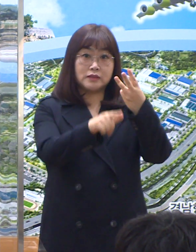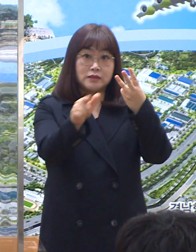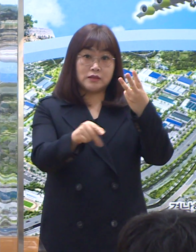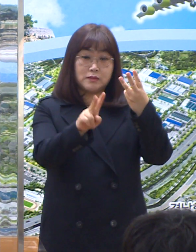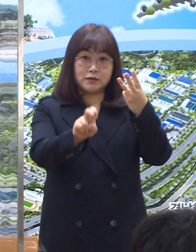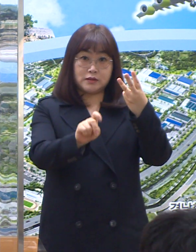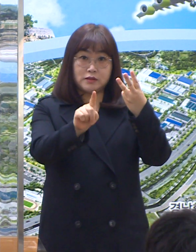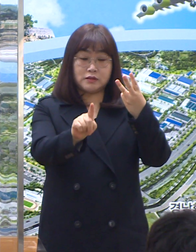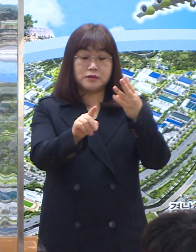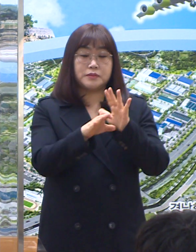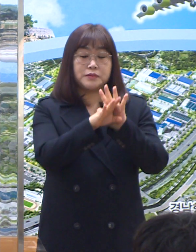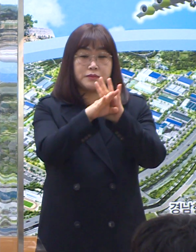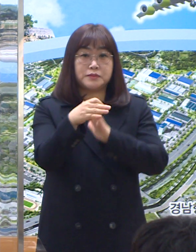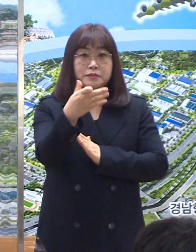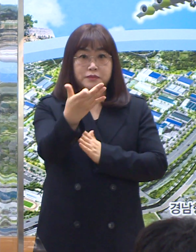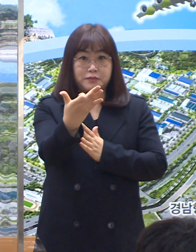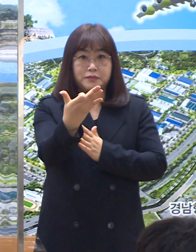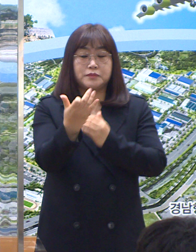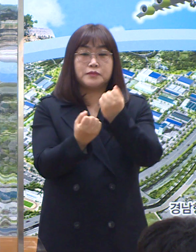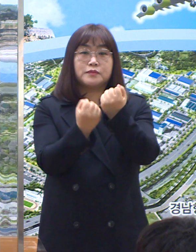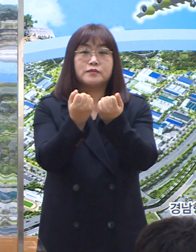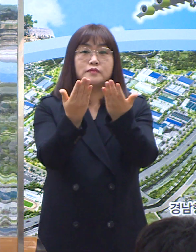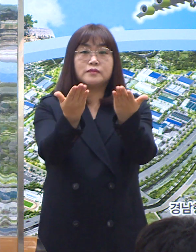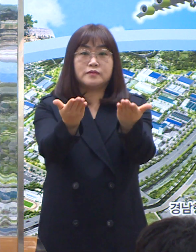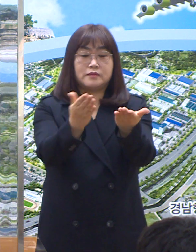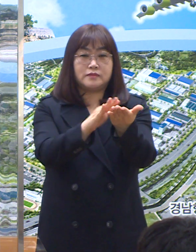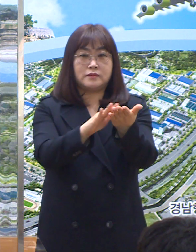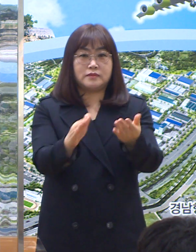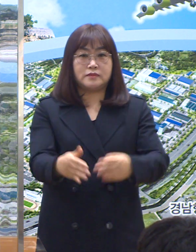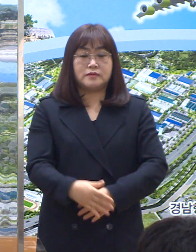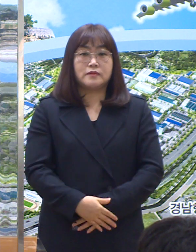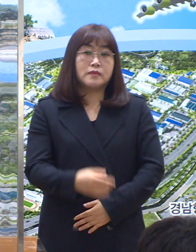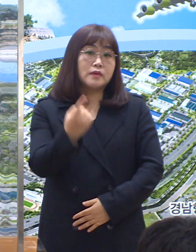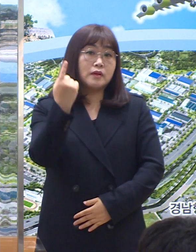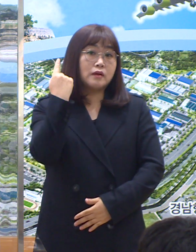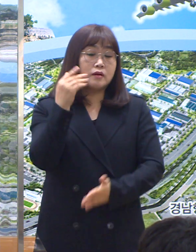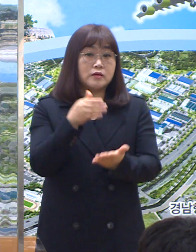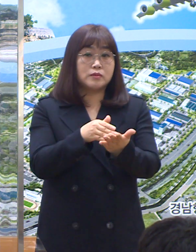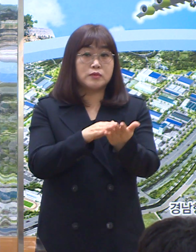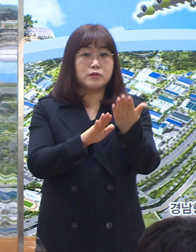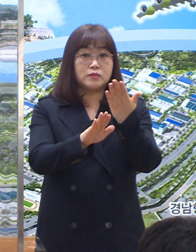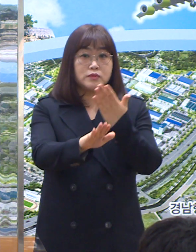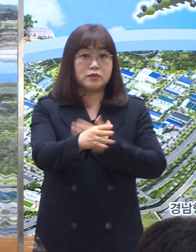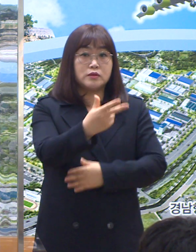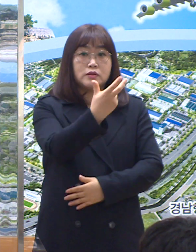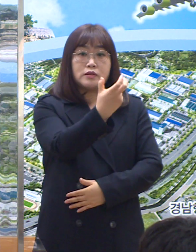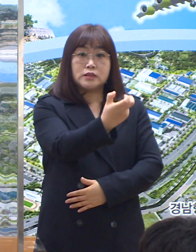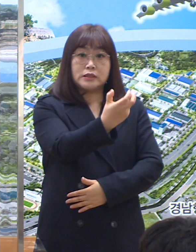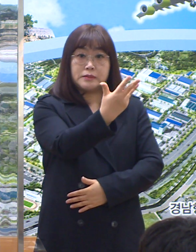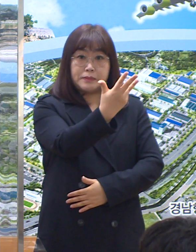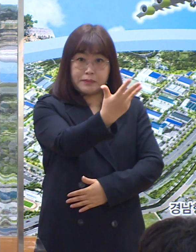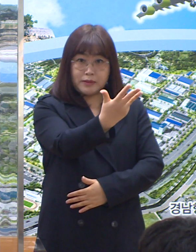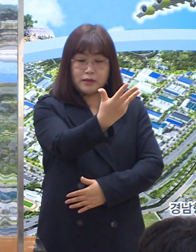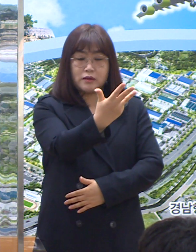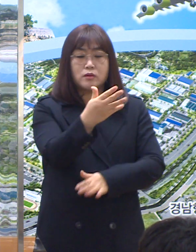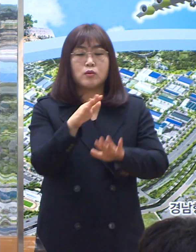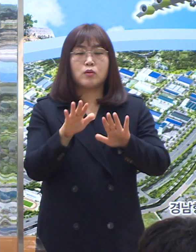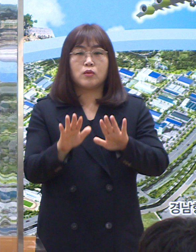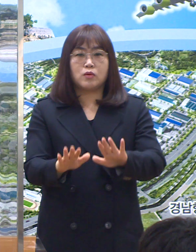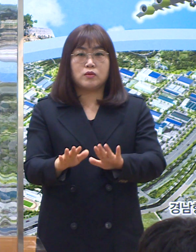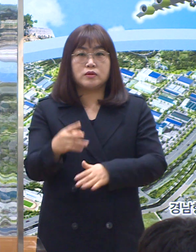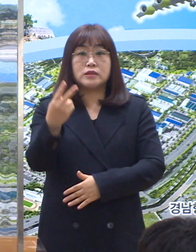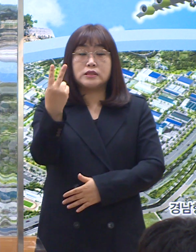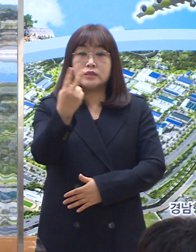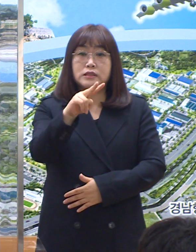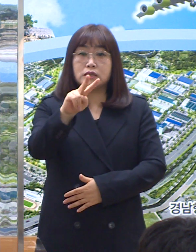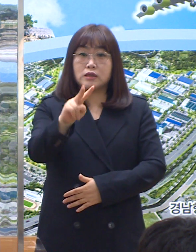21일 코로나19 상황 브리핑을 시작하겠습니다. 어제 브리핑 이후 78명, 오늘 2